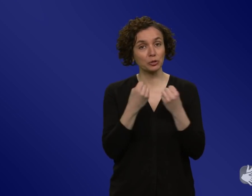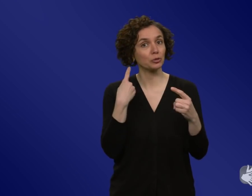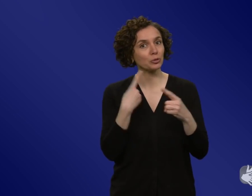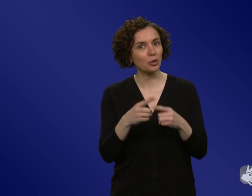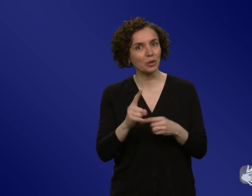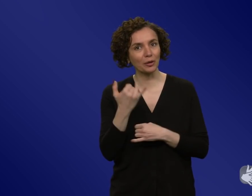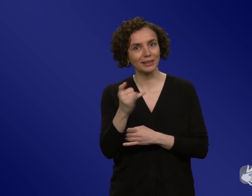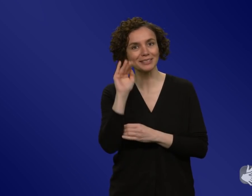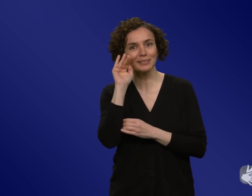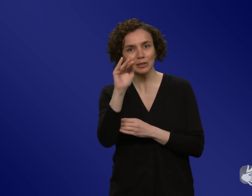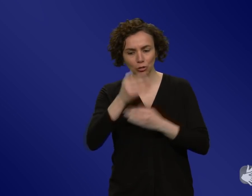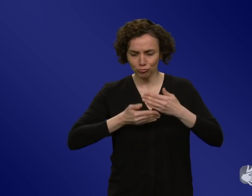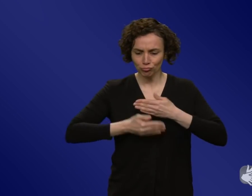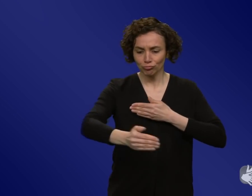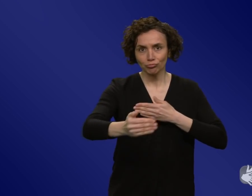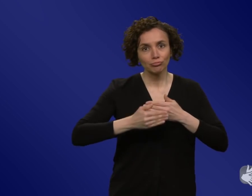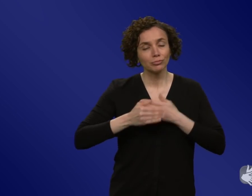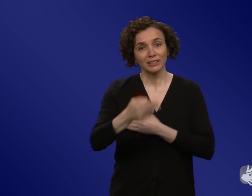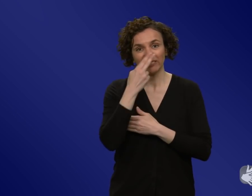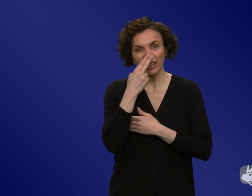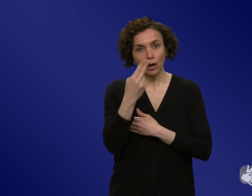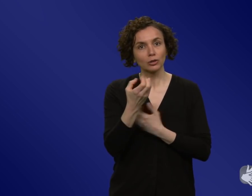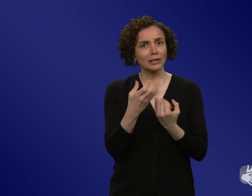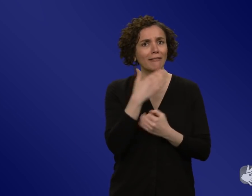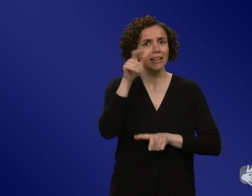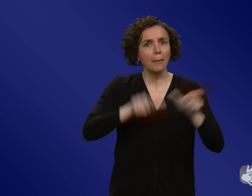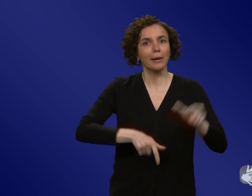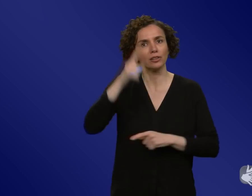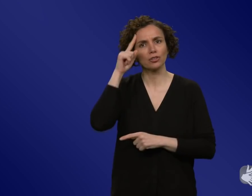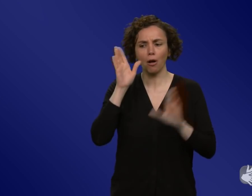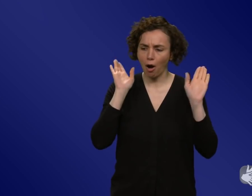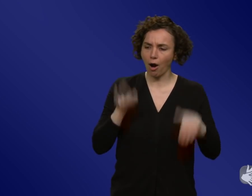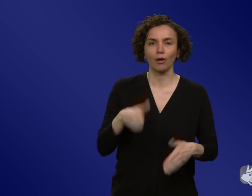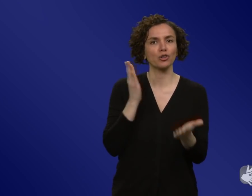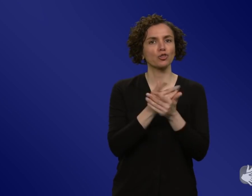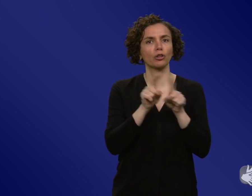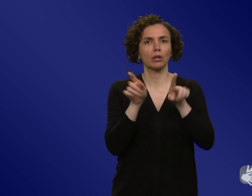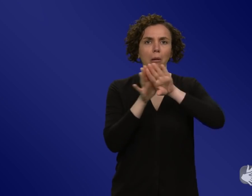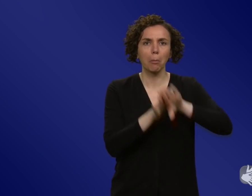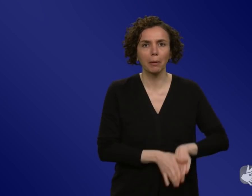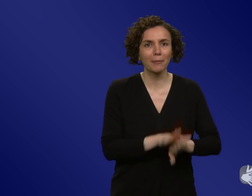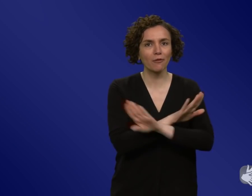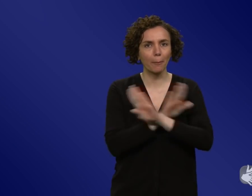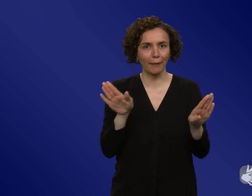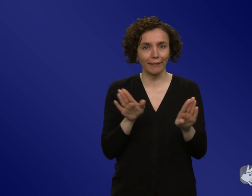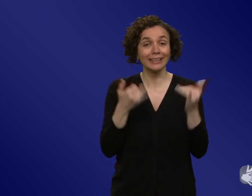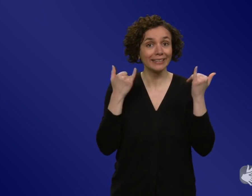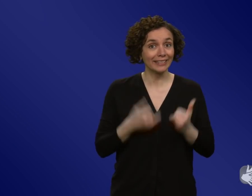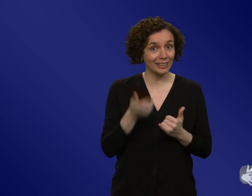wir da noch vor uns haben, auch wenn viele das Gefühl haben, es ist schon vorbei. Für den Moment sieht es ja ganz gut aus, aber wir wissen eben nicht, was im Herbst kommt. Und dann